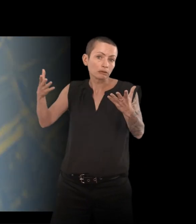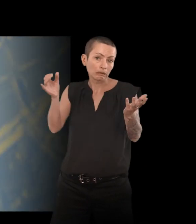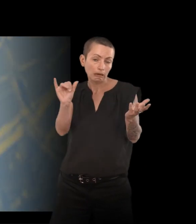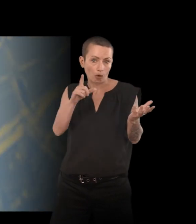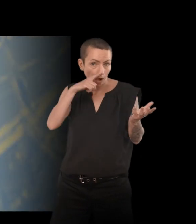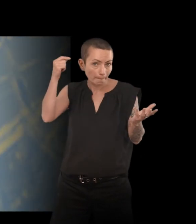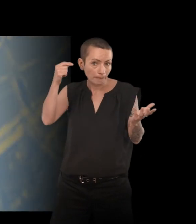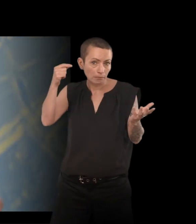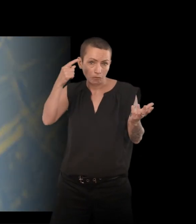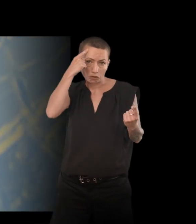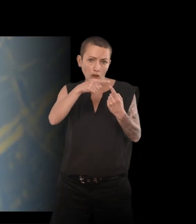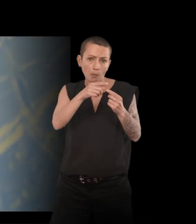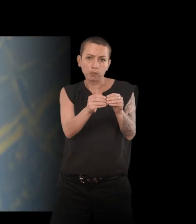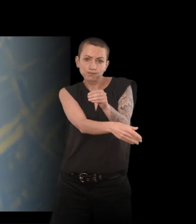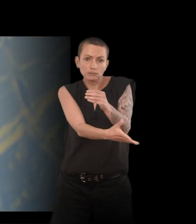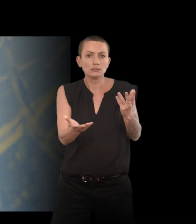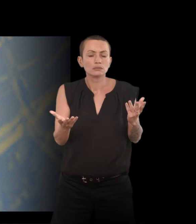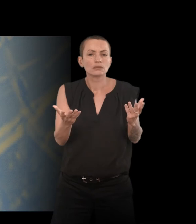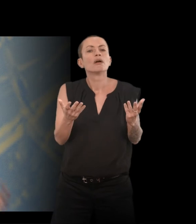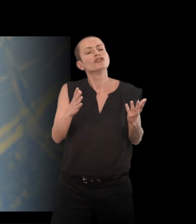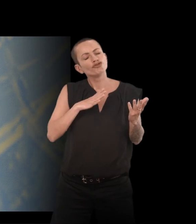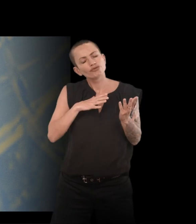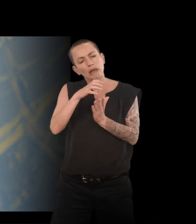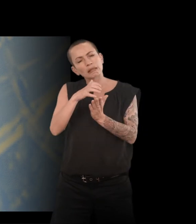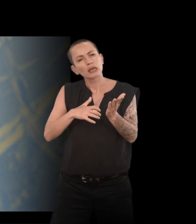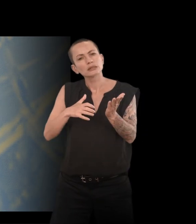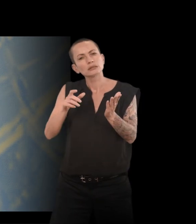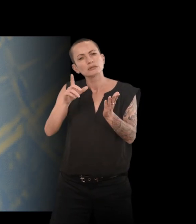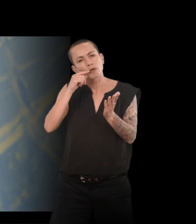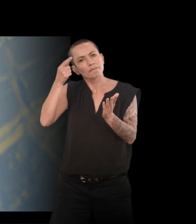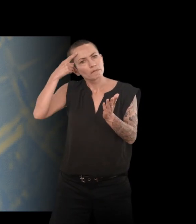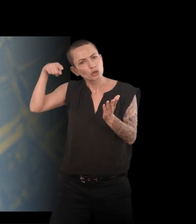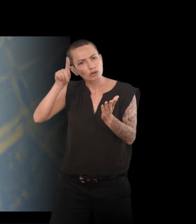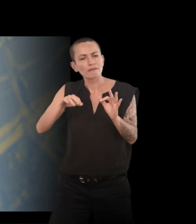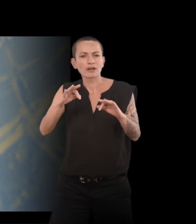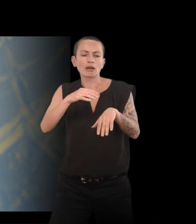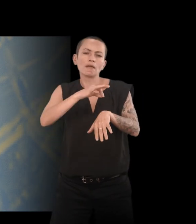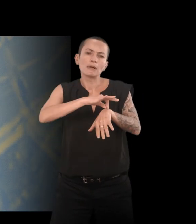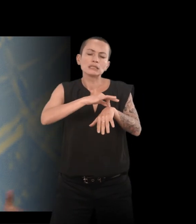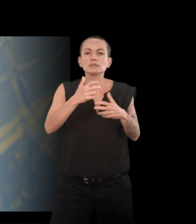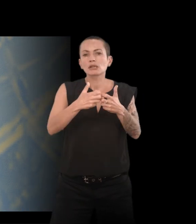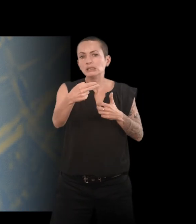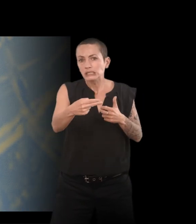Alors, il y a quand même des textes de philosophes sur la maladie. On a quand même, chez Nietzsche, par exemple, ou chez Montaigne,